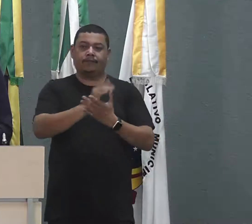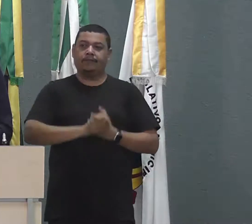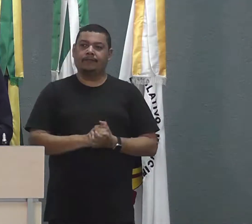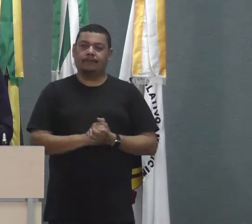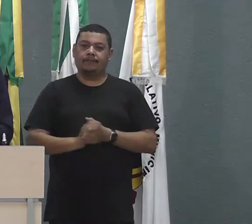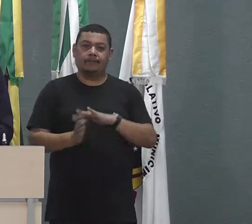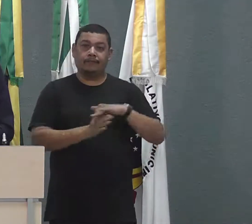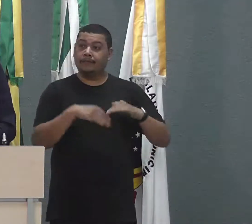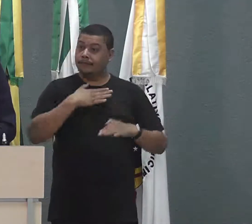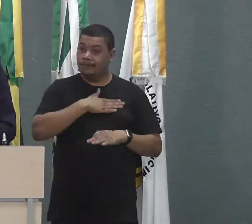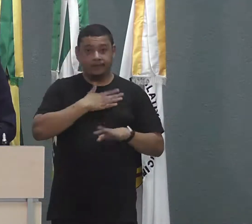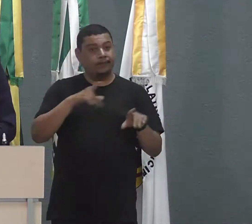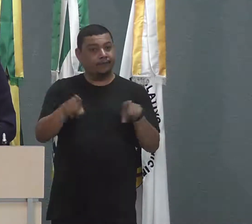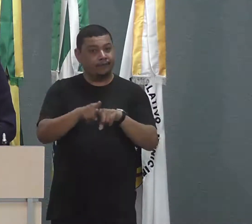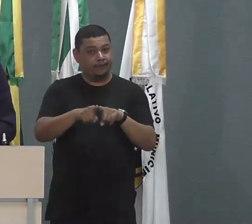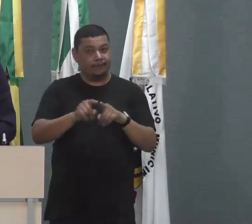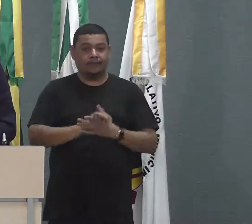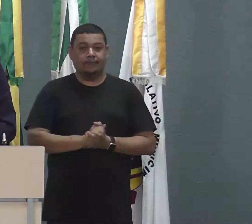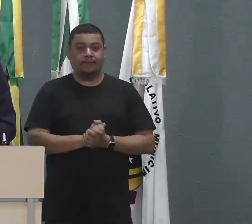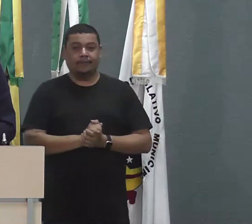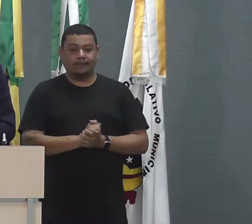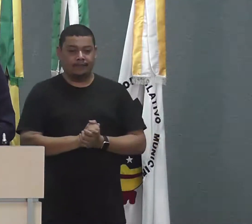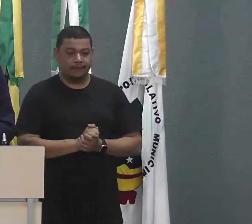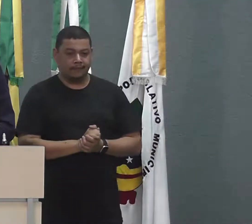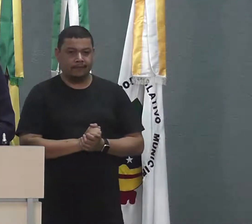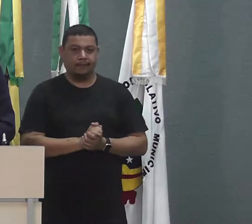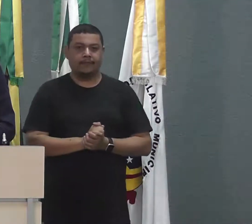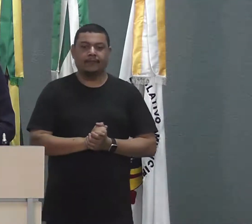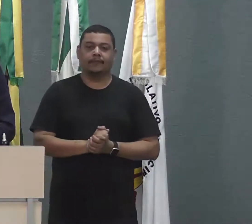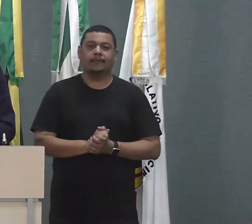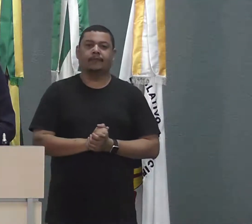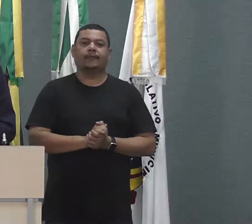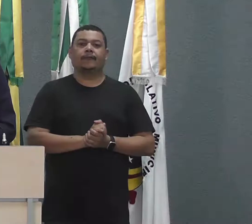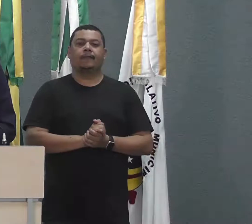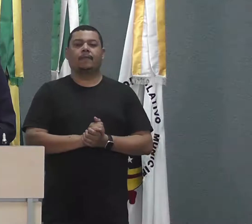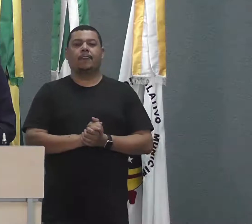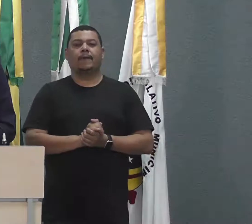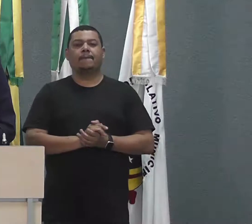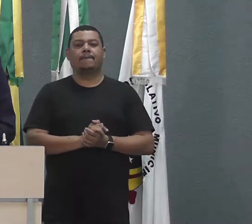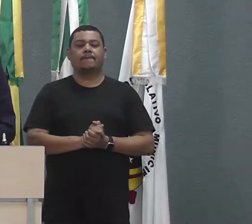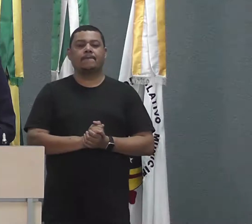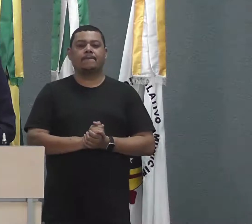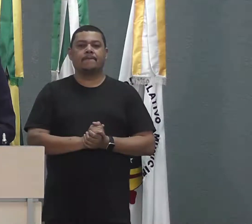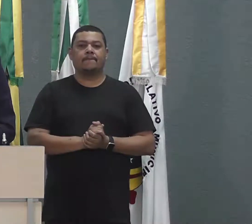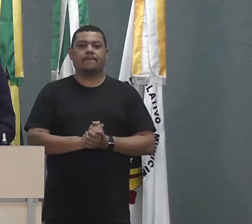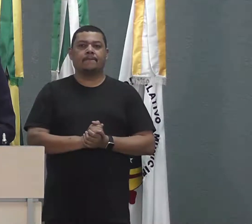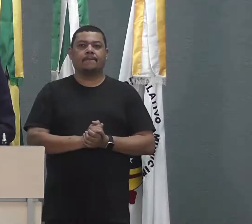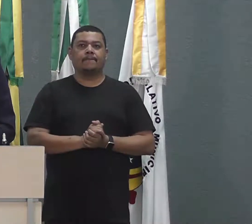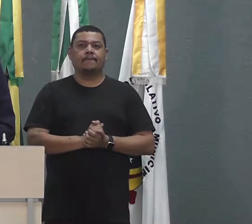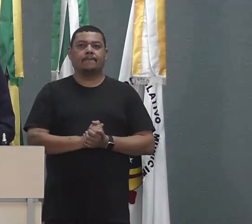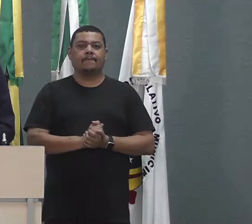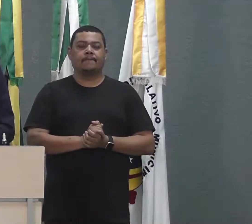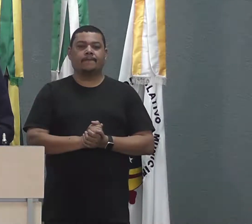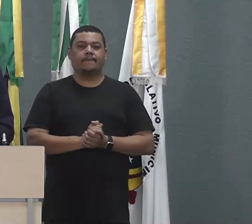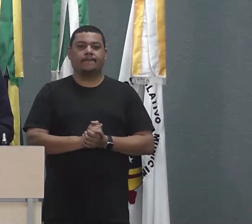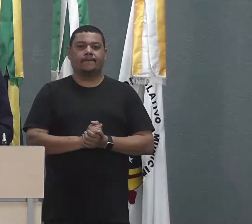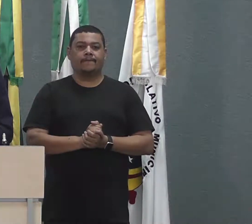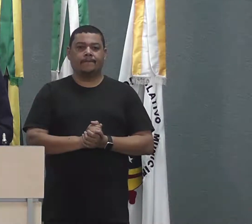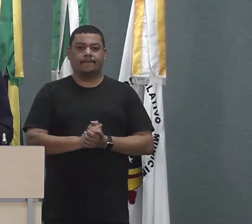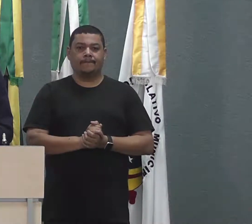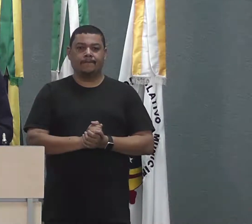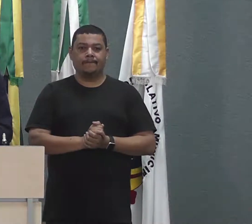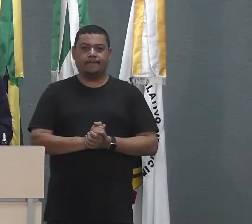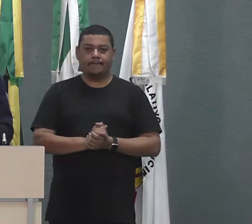Gostaria aqui de agradecer a alguns companheiros da cidade de